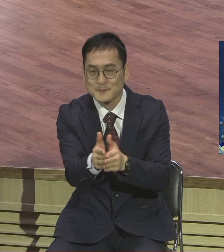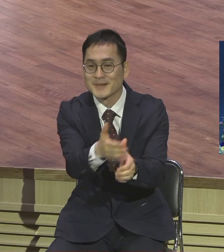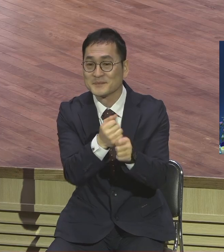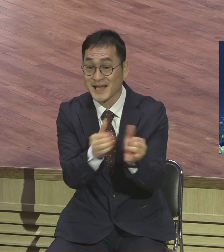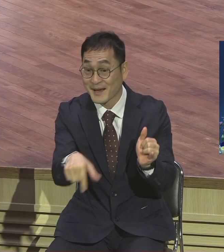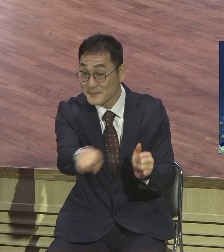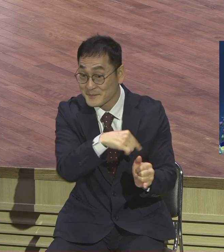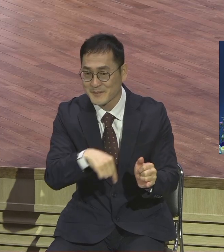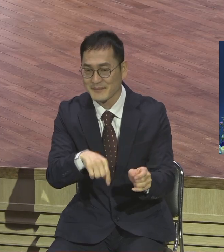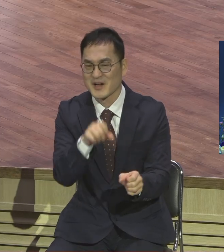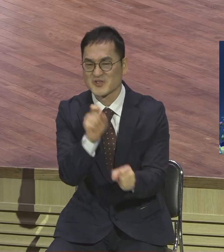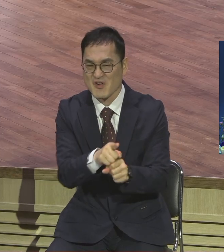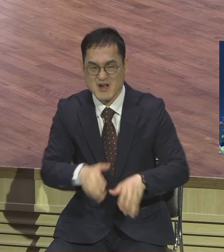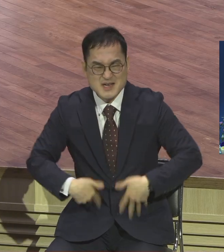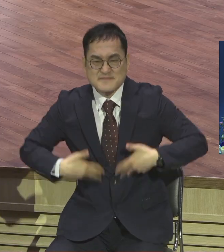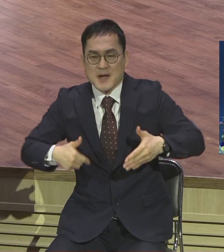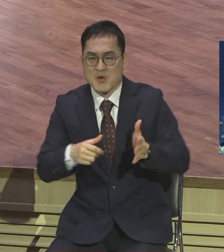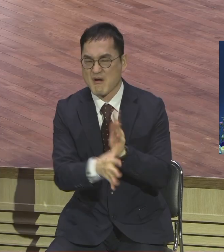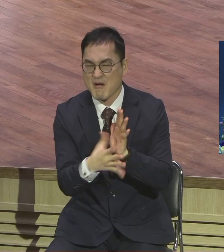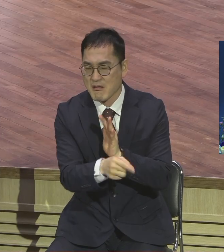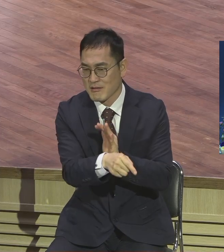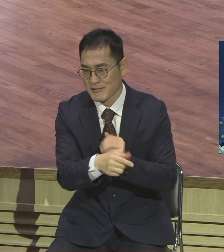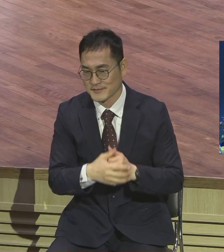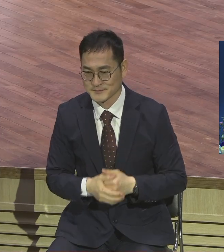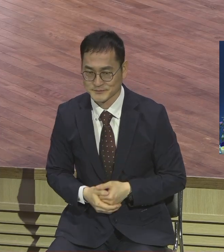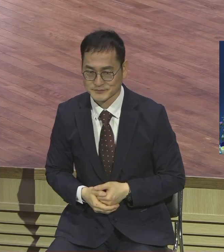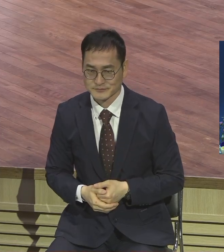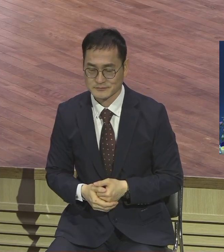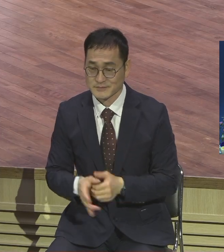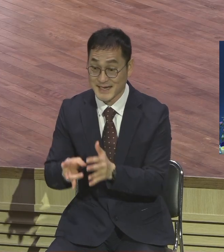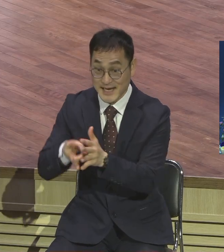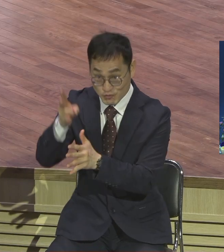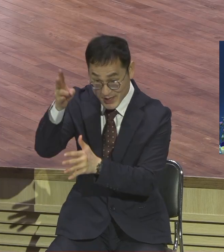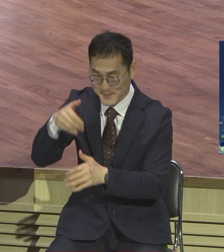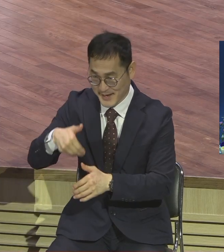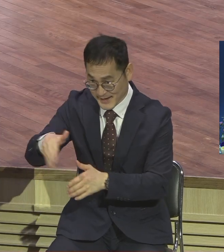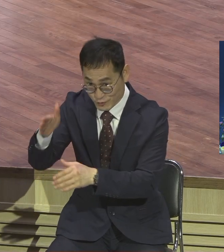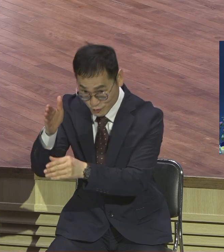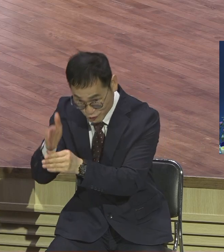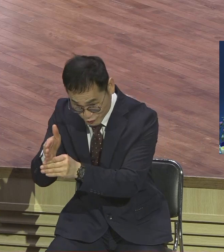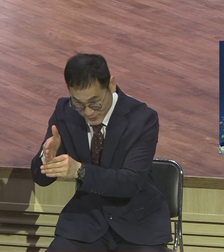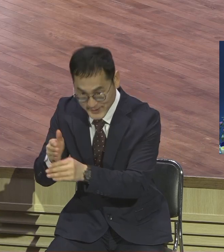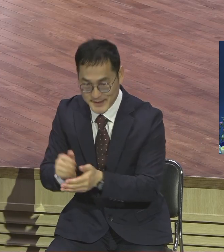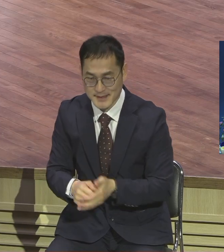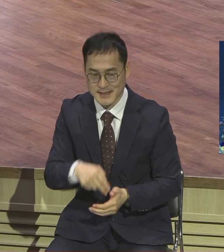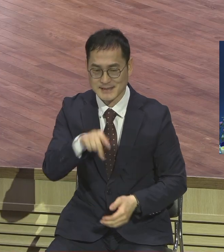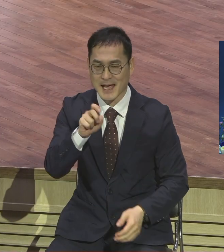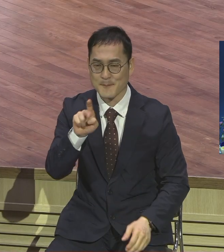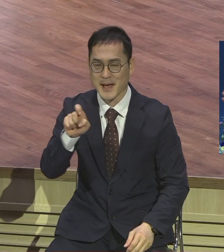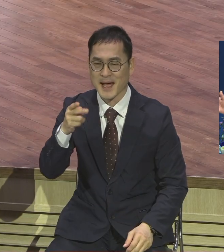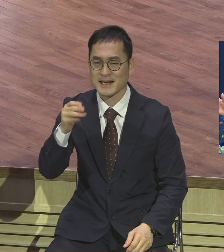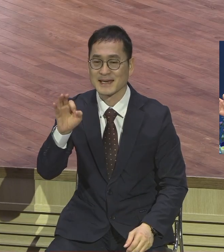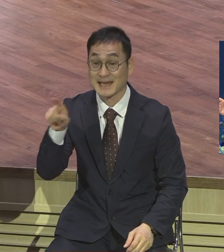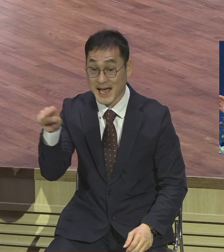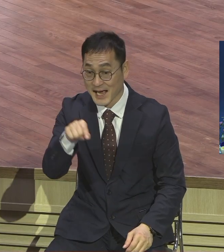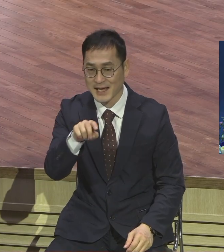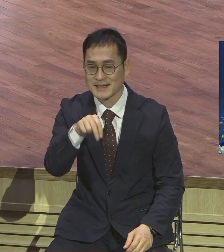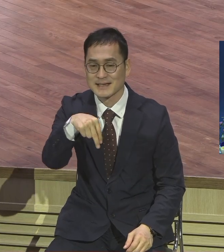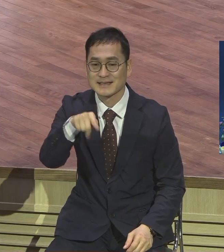예수님과 제자들이 예루살렘으로 가는 도중에 사마리아 하라는 한 도시로 마을로 들어가게 됐어요 사마리아